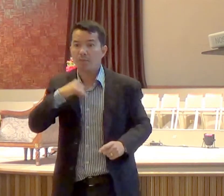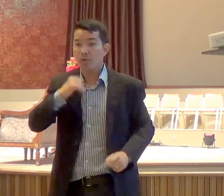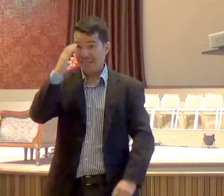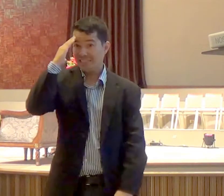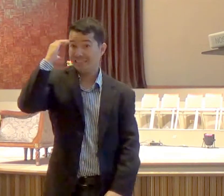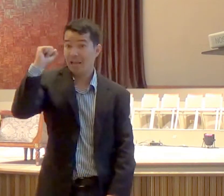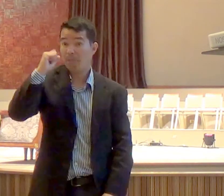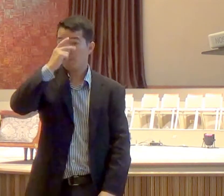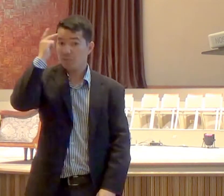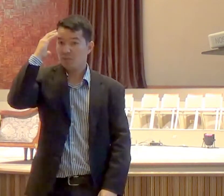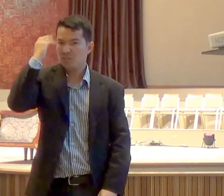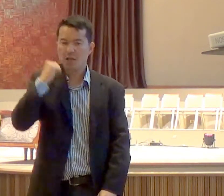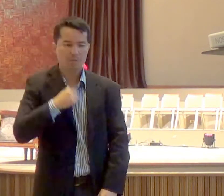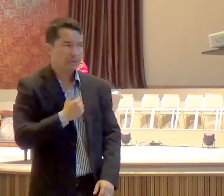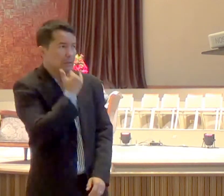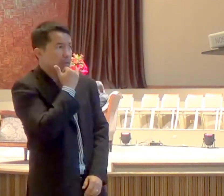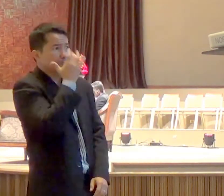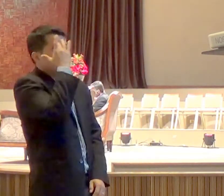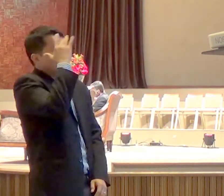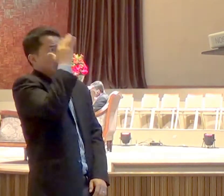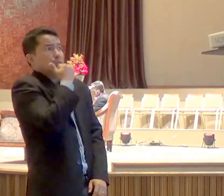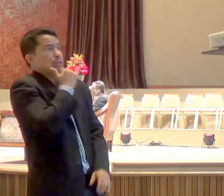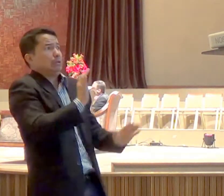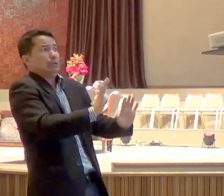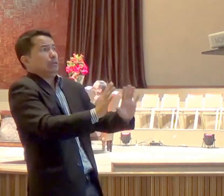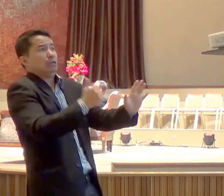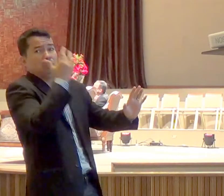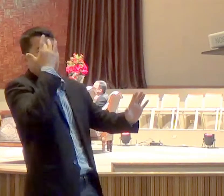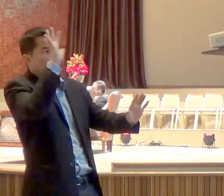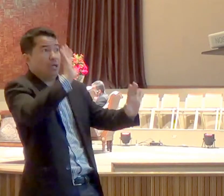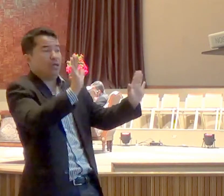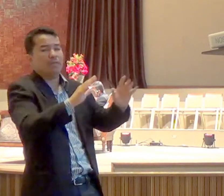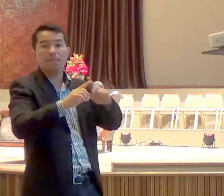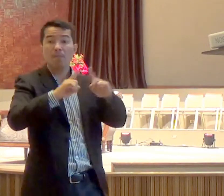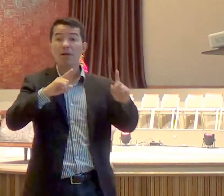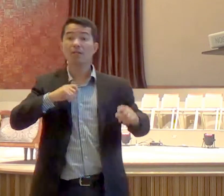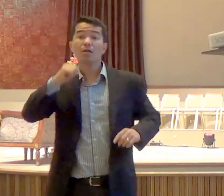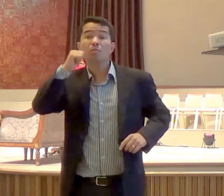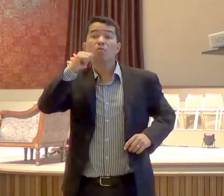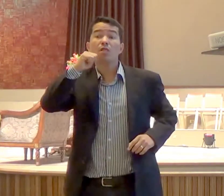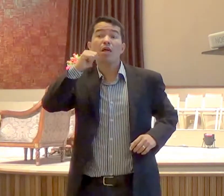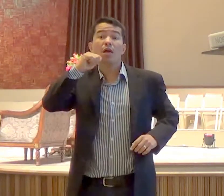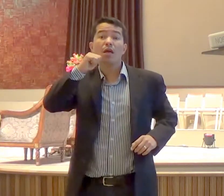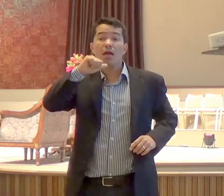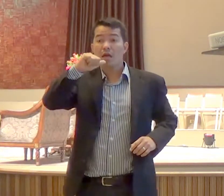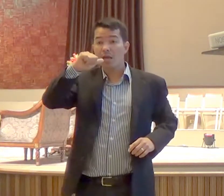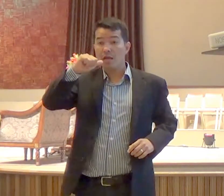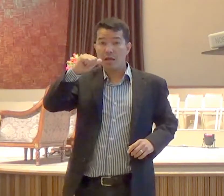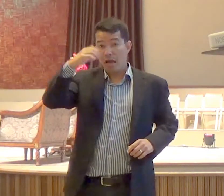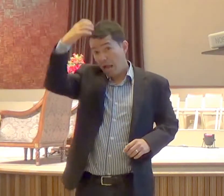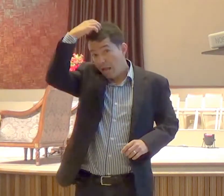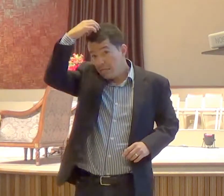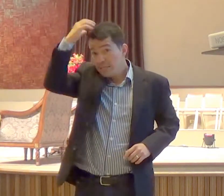discernir, a não ser, quando, a rainha mãe, fala para o seu filho, a respeito de Daniel,